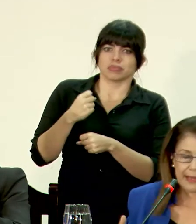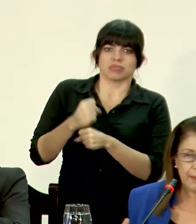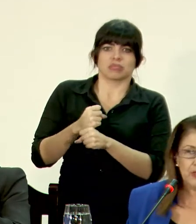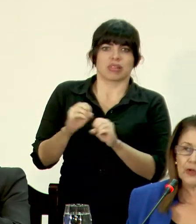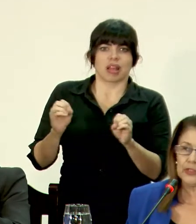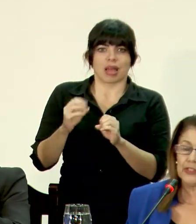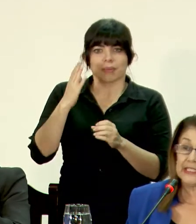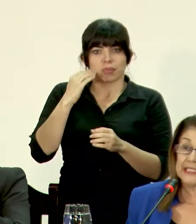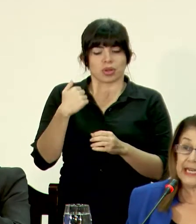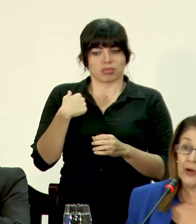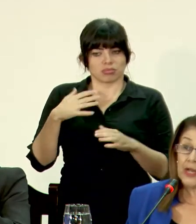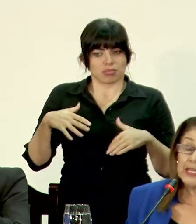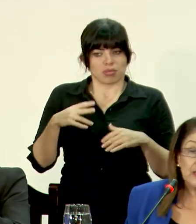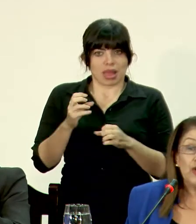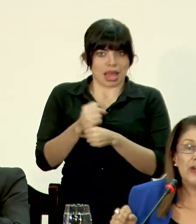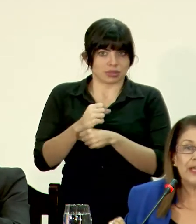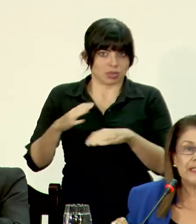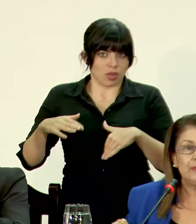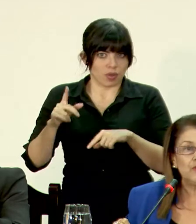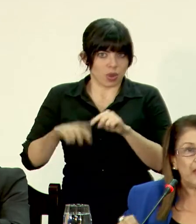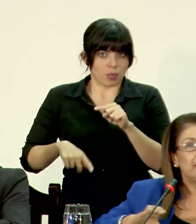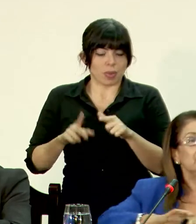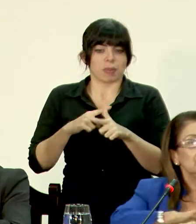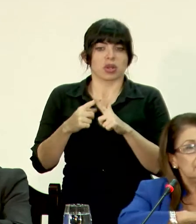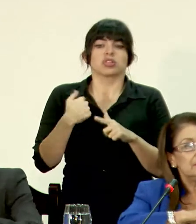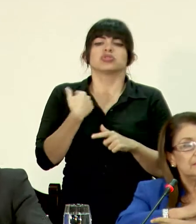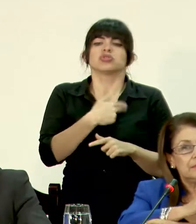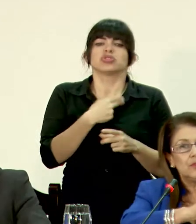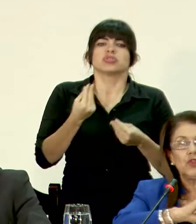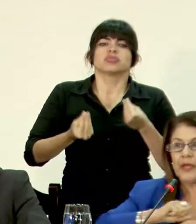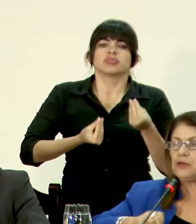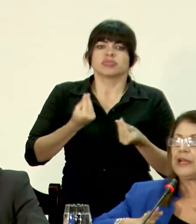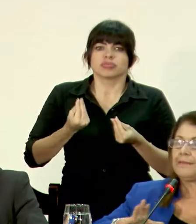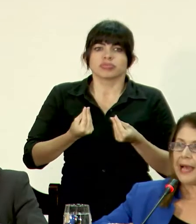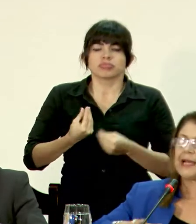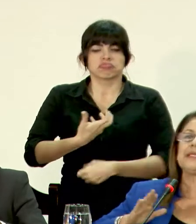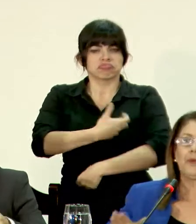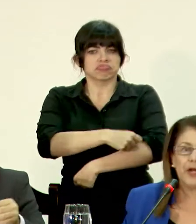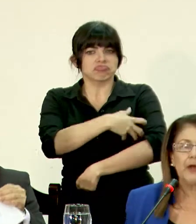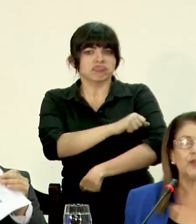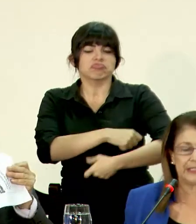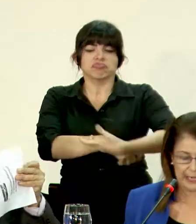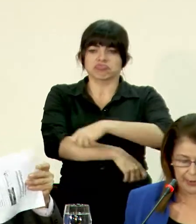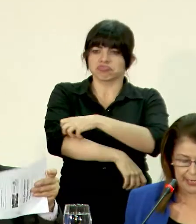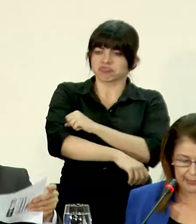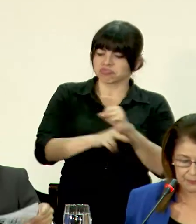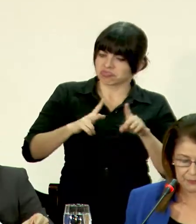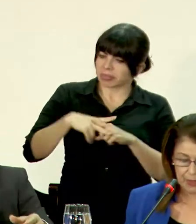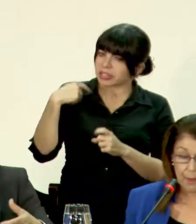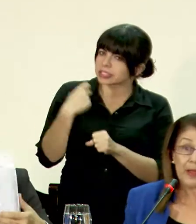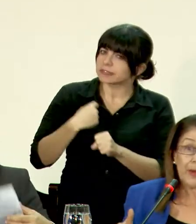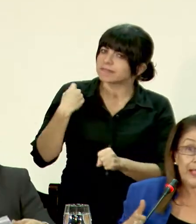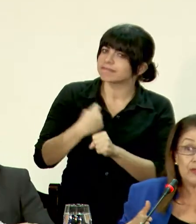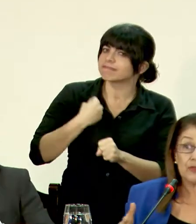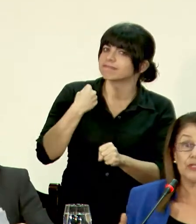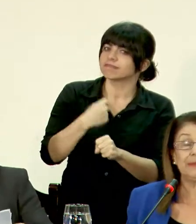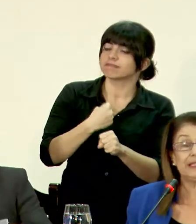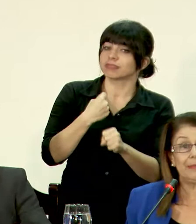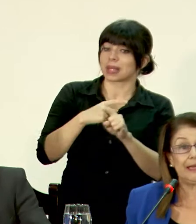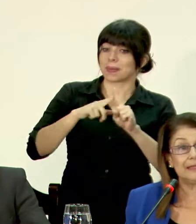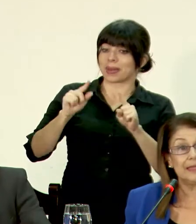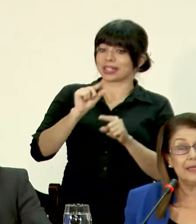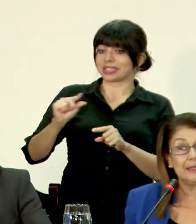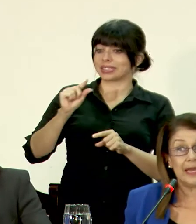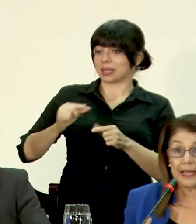porque no estábamos en condiciones de hacerlo, sino que lo que hicimos fue subirnos las mangas y ponernos a trabajar. Pero en estas